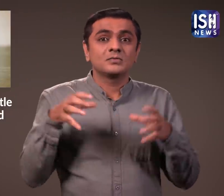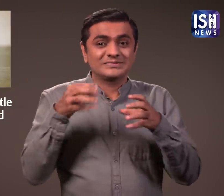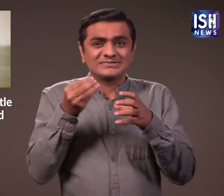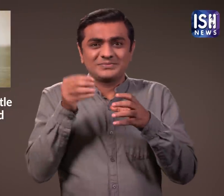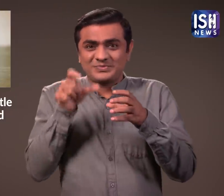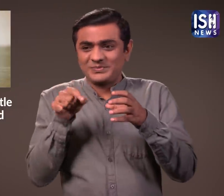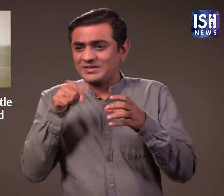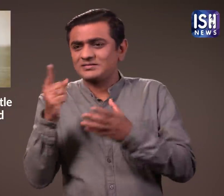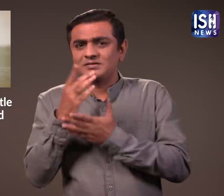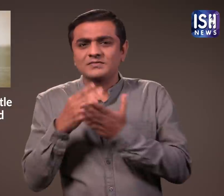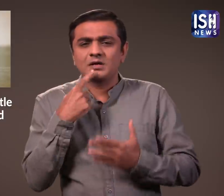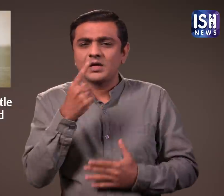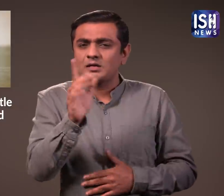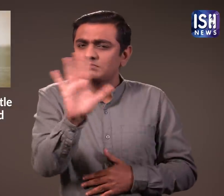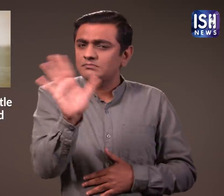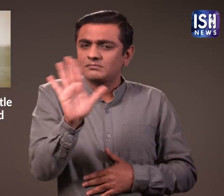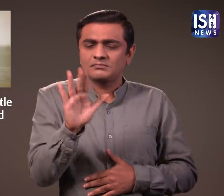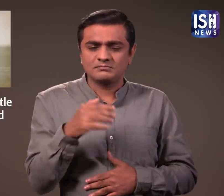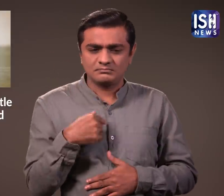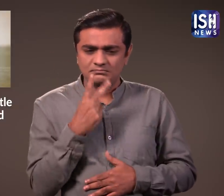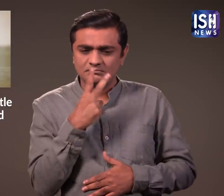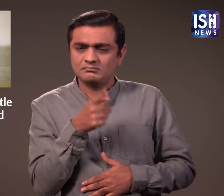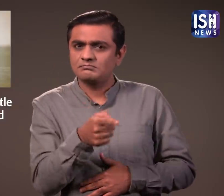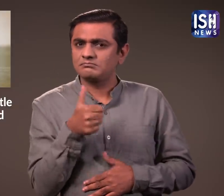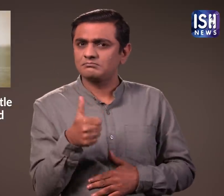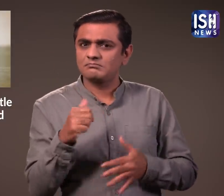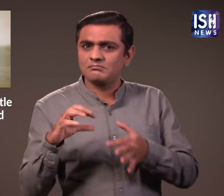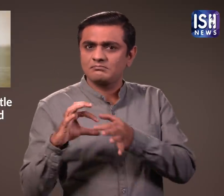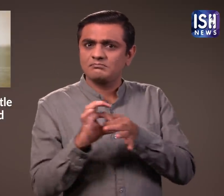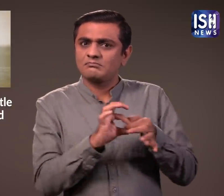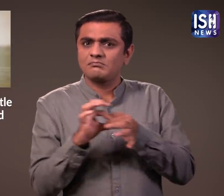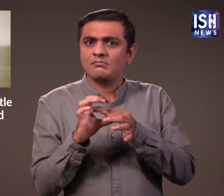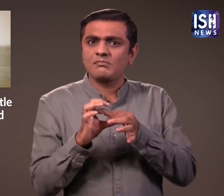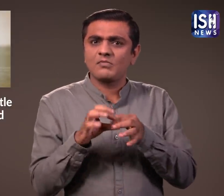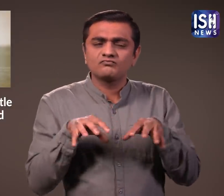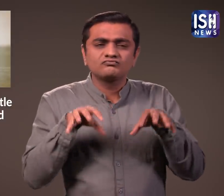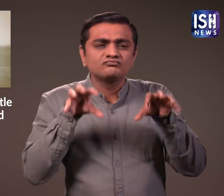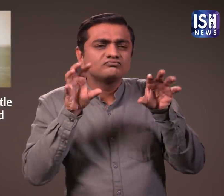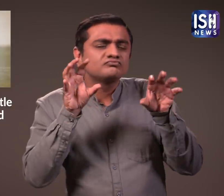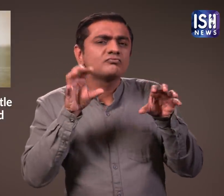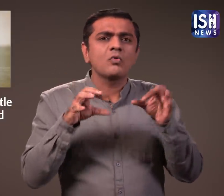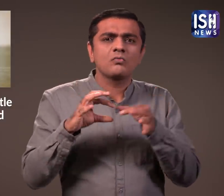जबकि कुछ कर्मचारियों को लगता है कि वे अपने उत्कृष्ट समन्मे के कारण जीवित रहेंगे